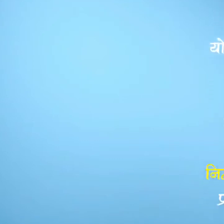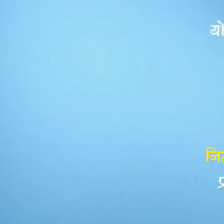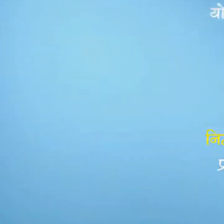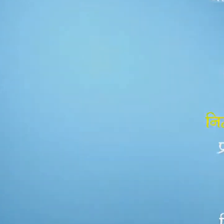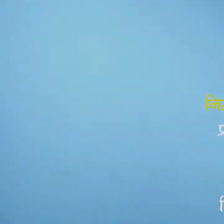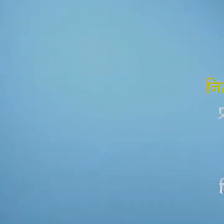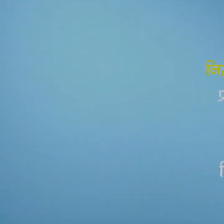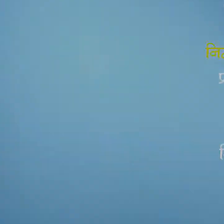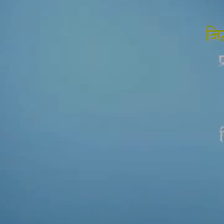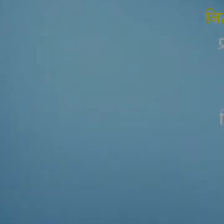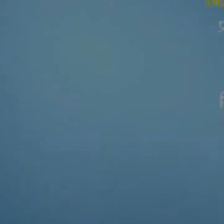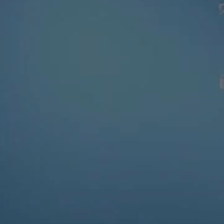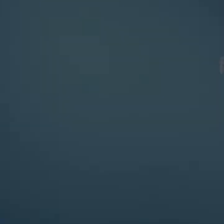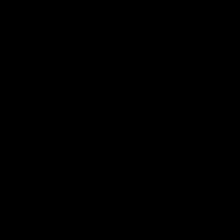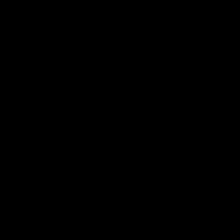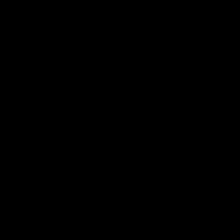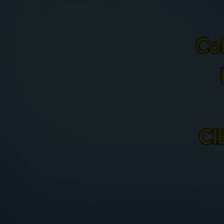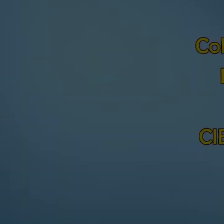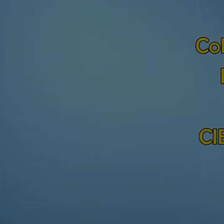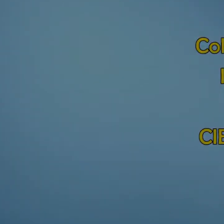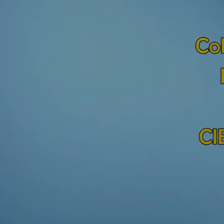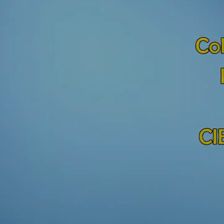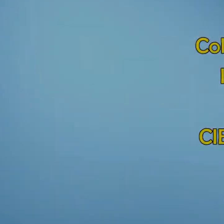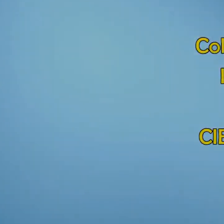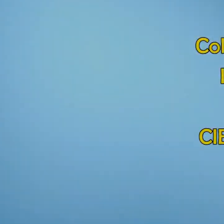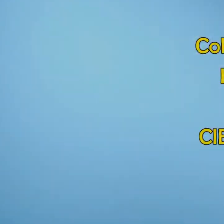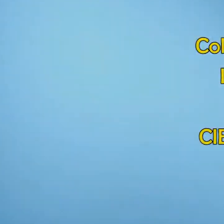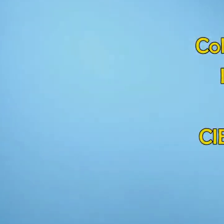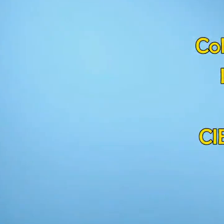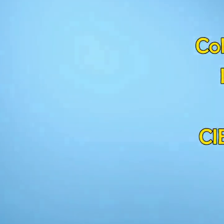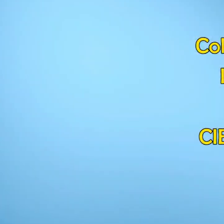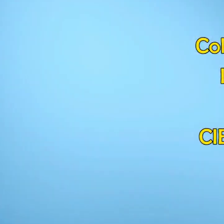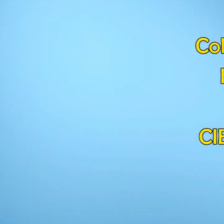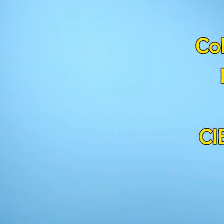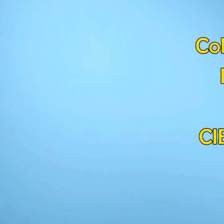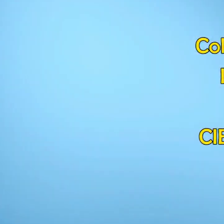है क्यों हुआ है